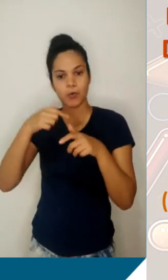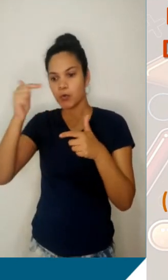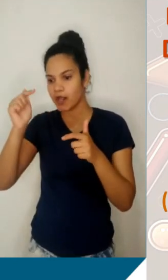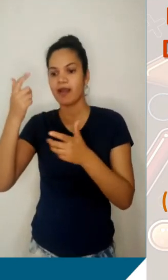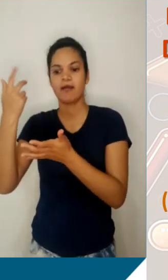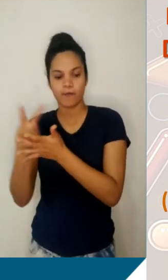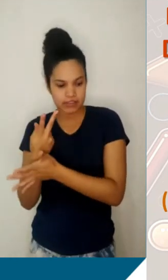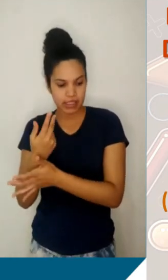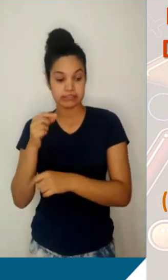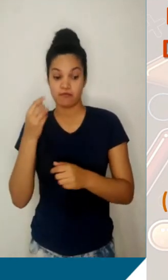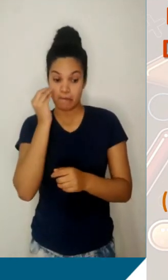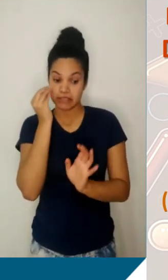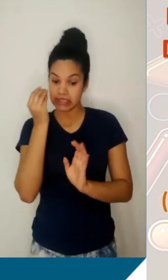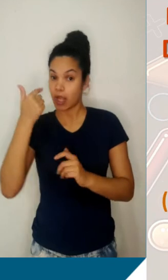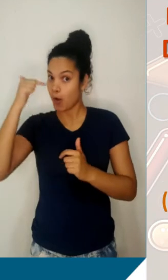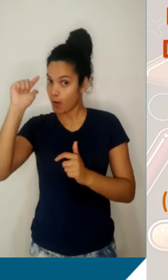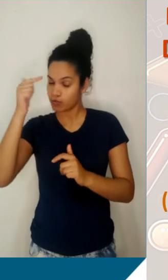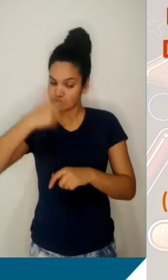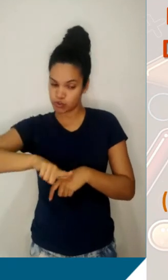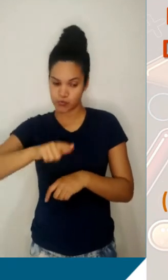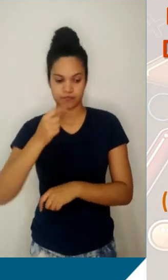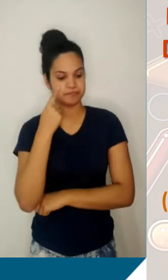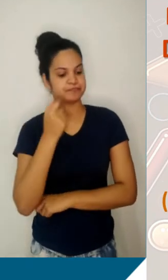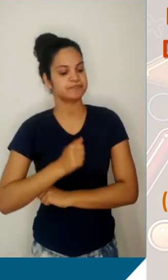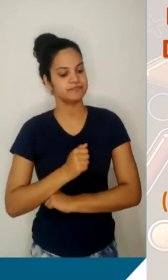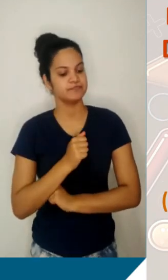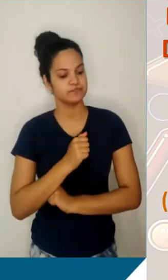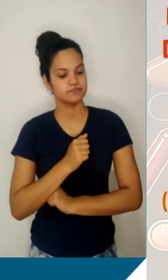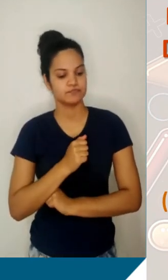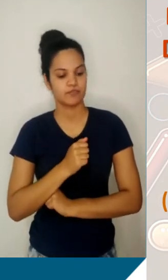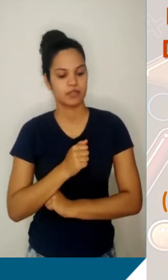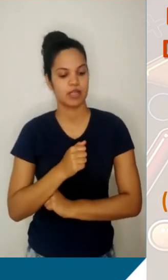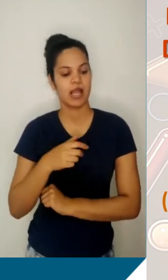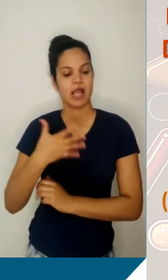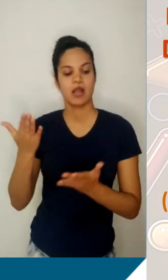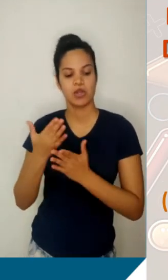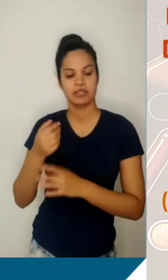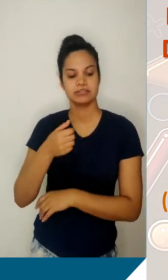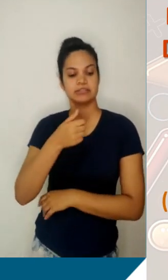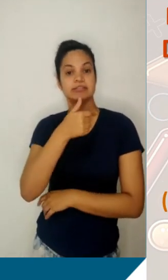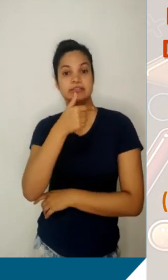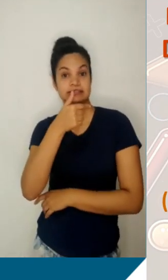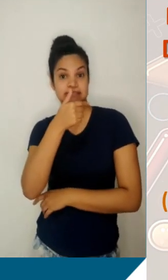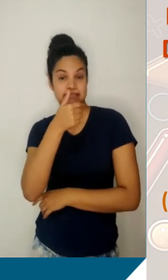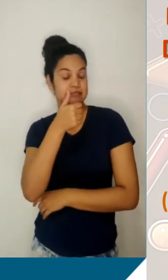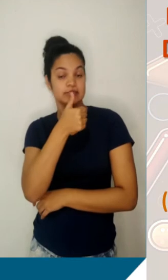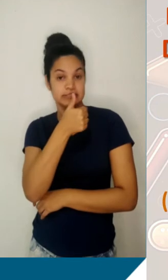testes e verificar se isso é verdade em qualquer momento da nossa progressão aritmética. Vamos tomar agora, por exemplo, o 17.